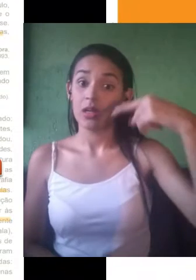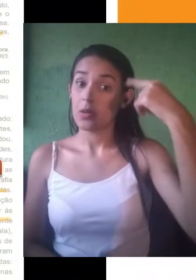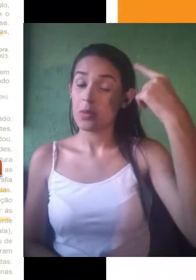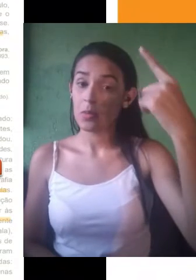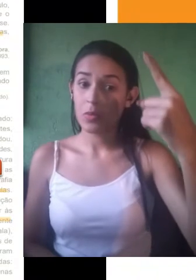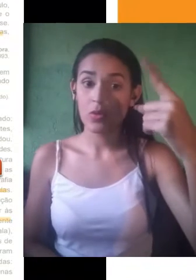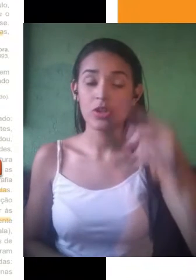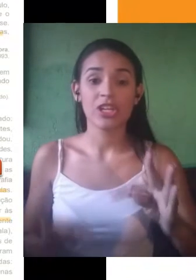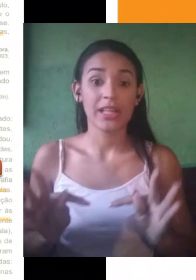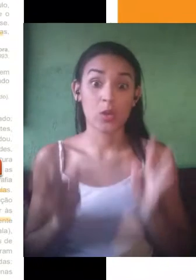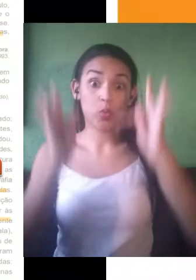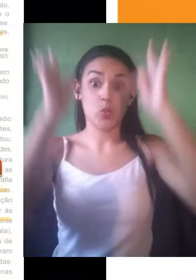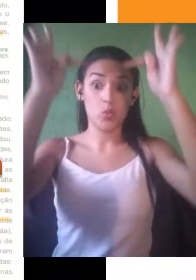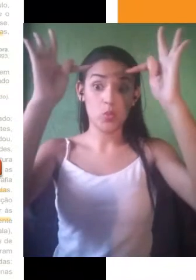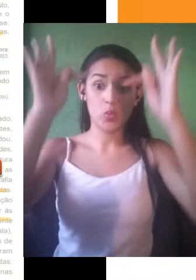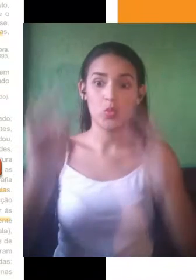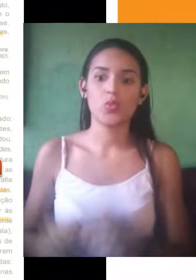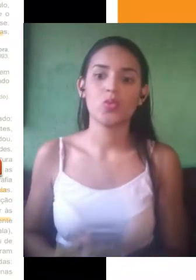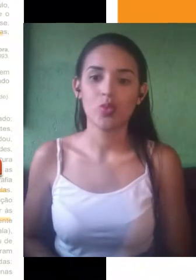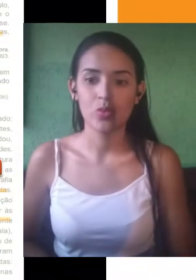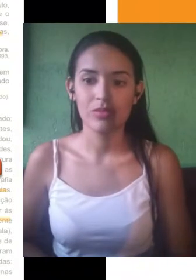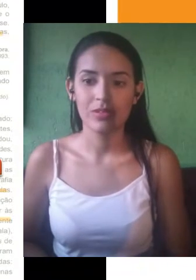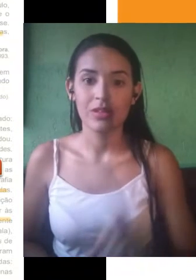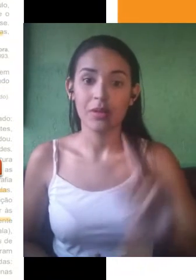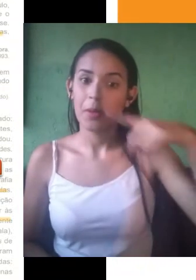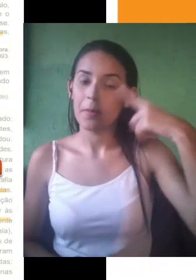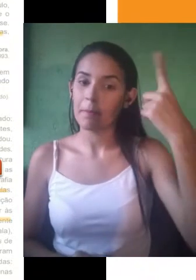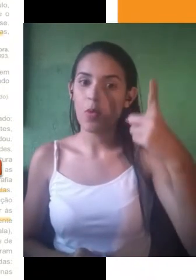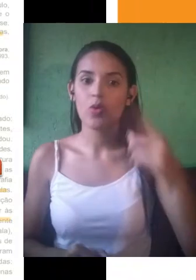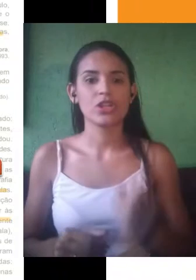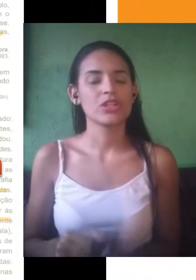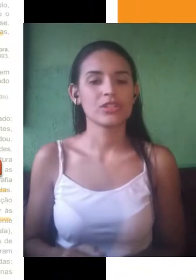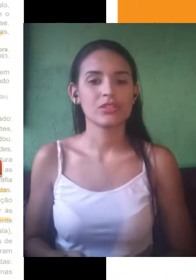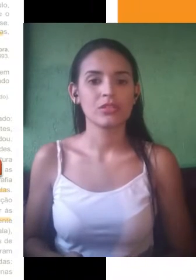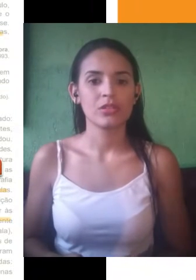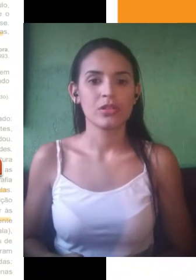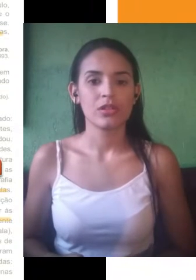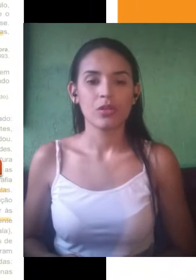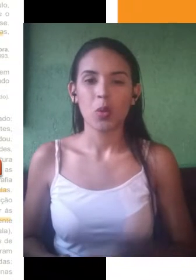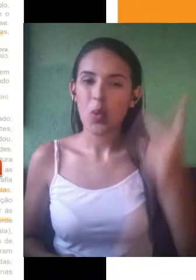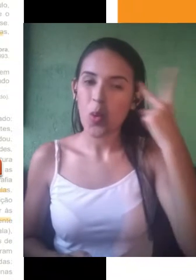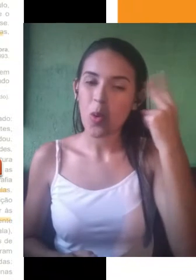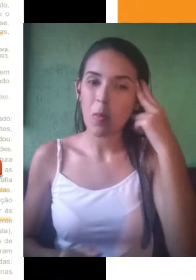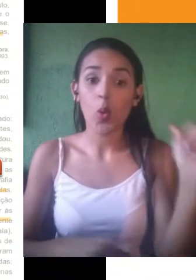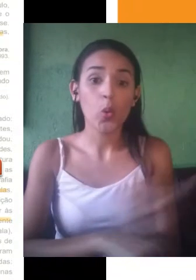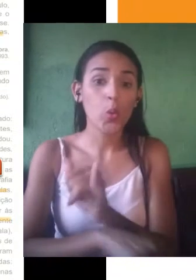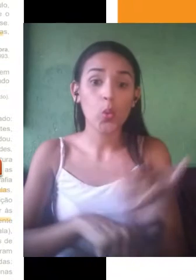sociais, com a popularização do YouTube e com a popularização de sites que